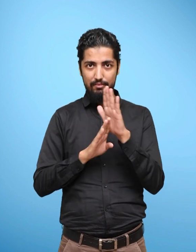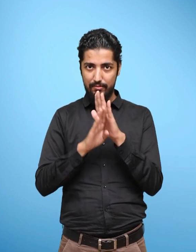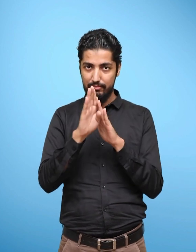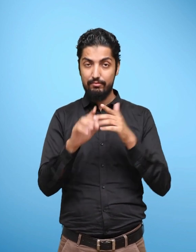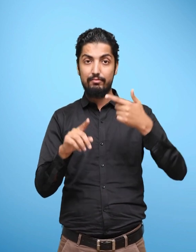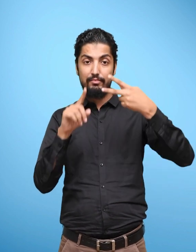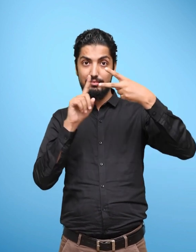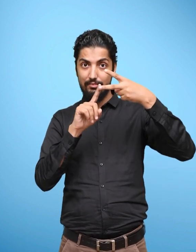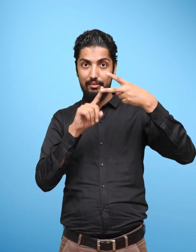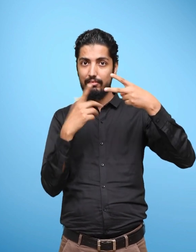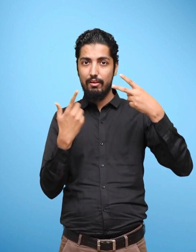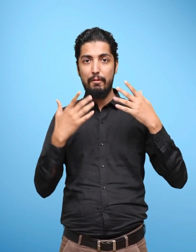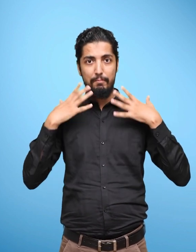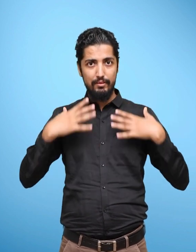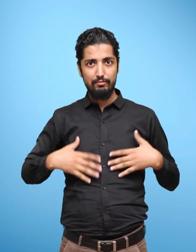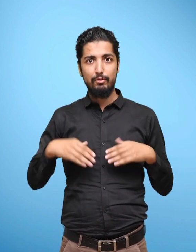Pranmaya